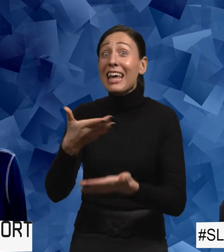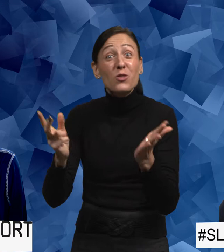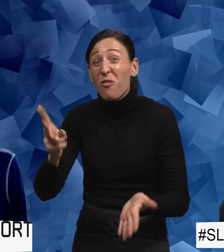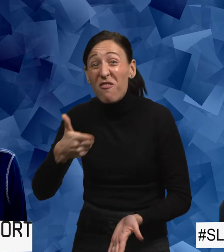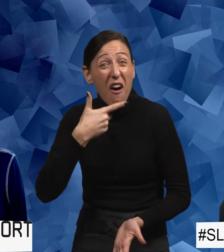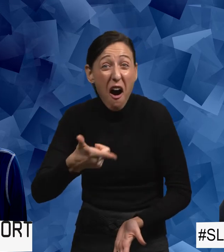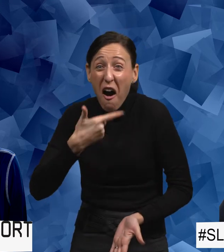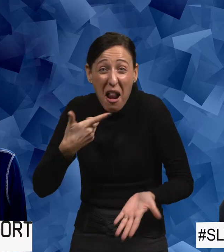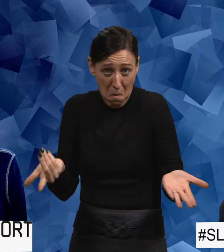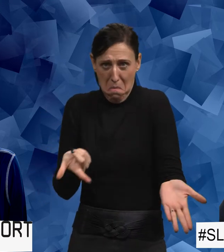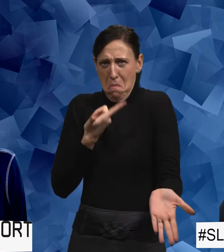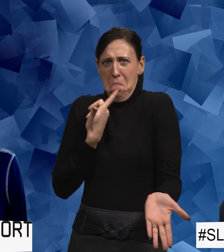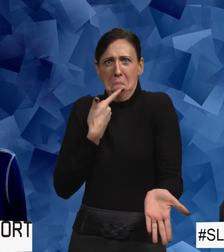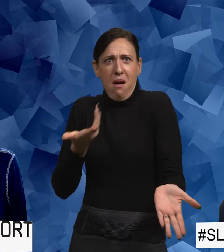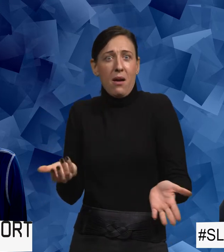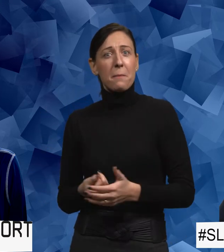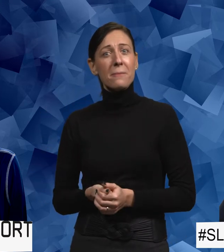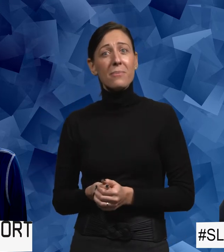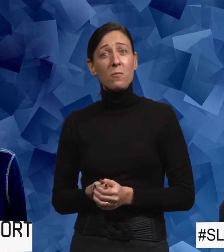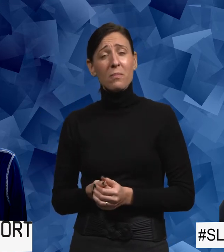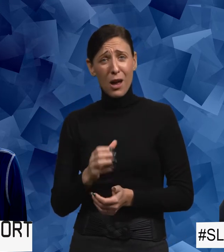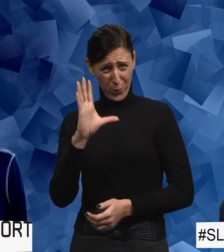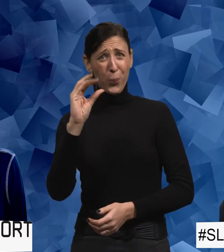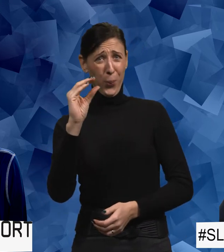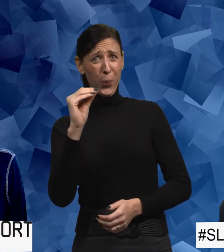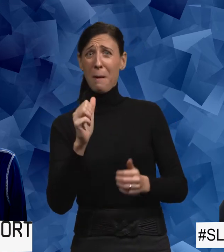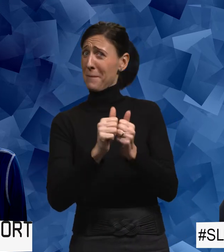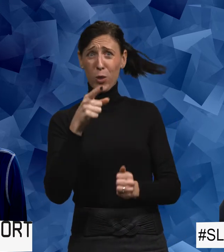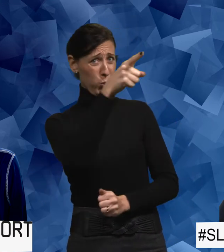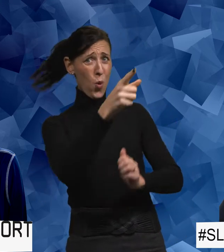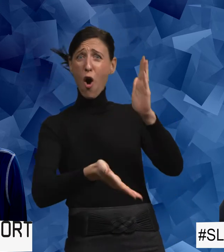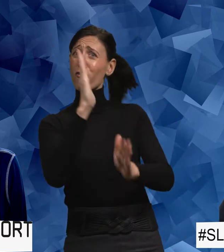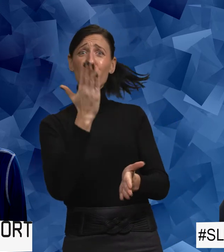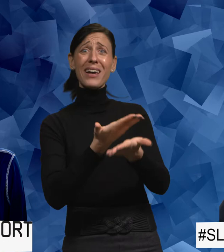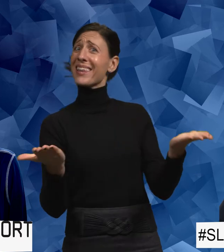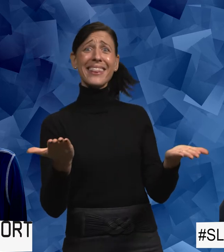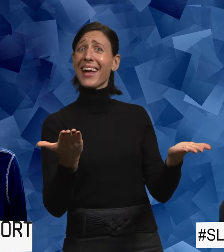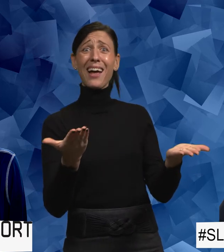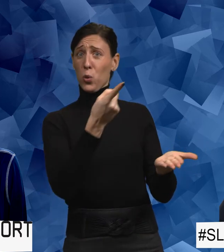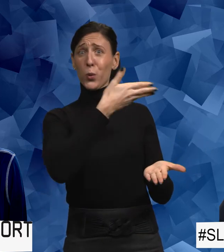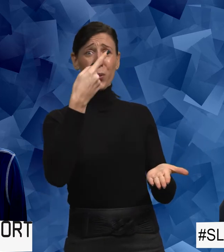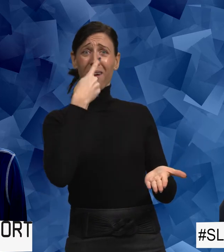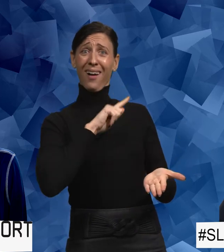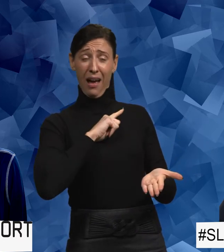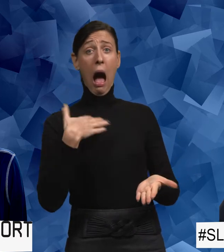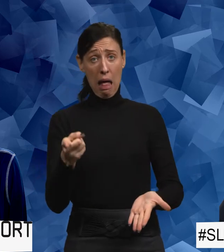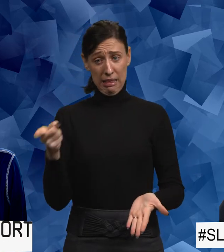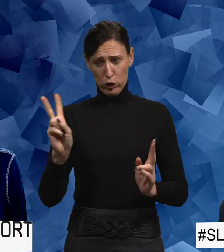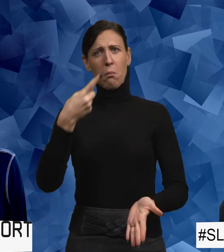väl inte så farligt. Och jag säger att det är vi som blir utsatta som sätter. Det är vi som har tolkningsföreträdet. Det är